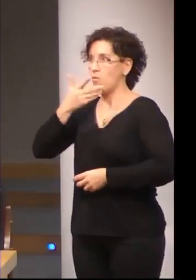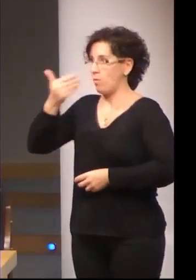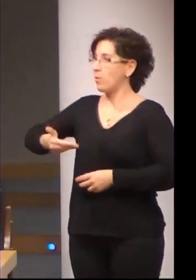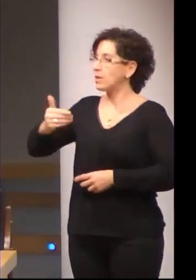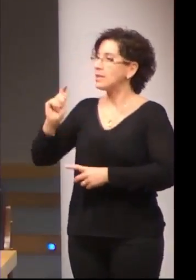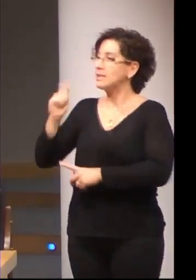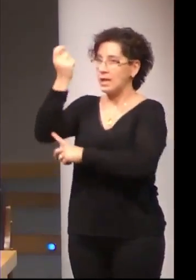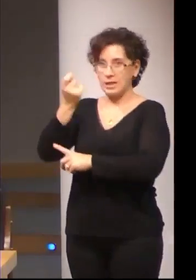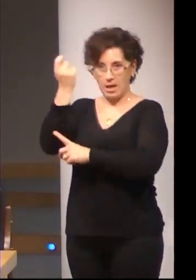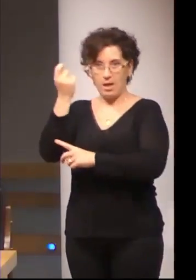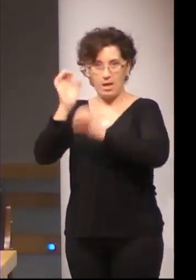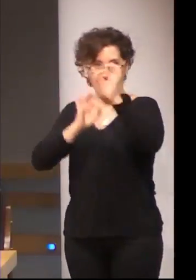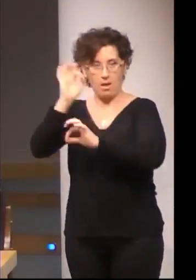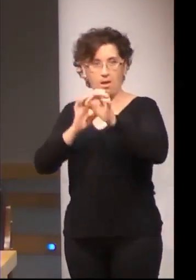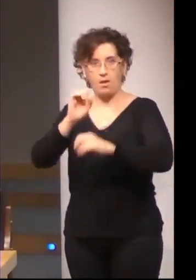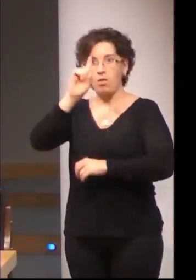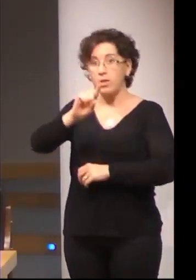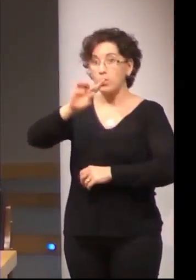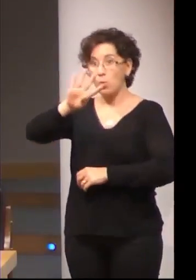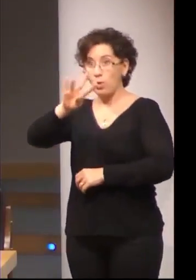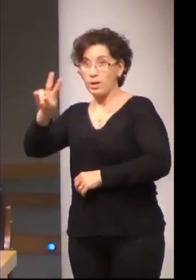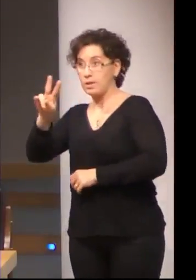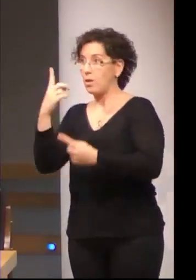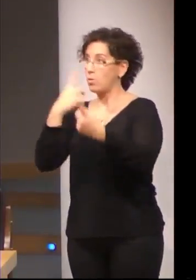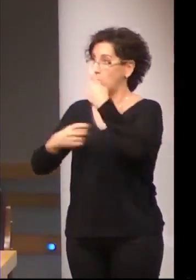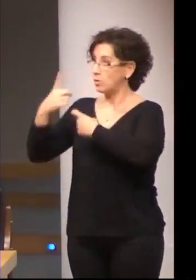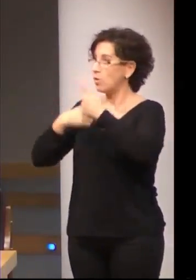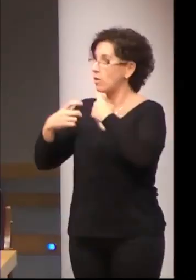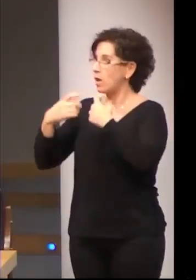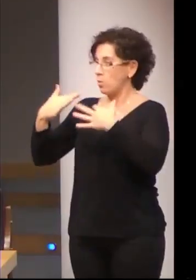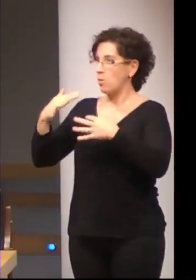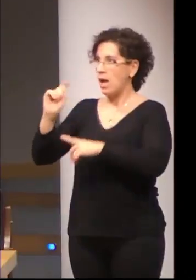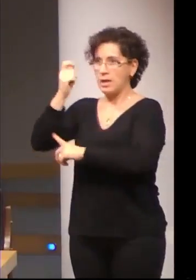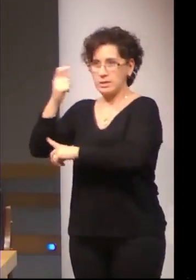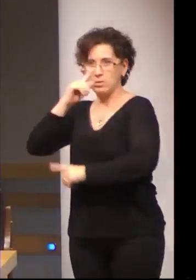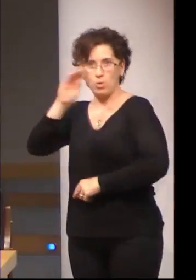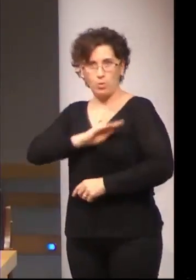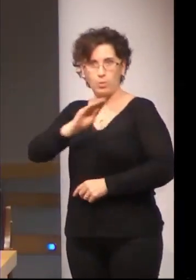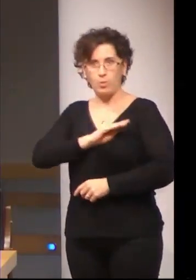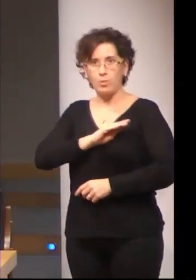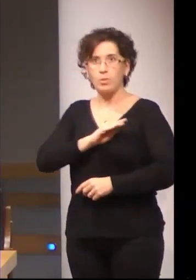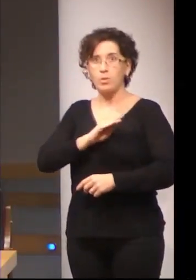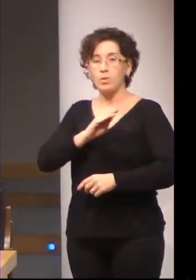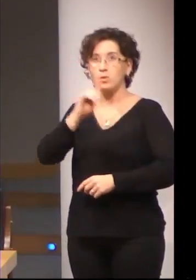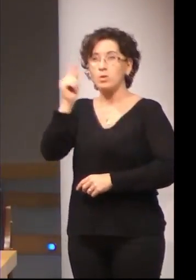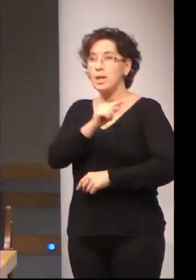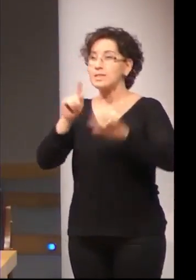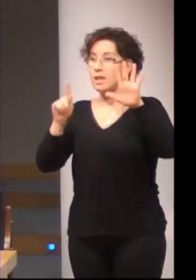cuestionarios y, en total, había unos anexos exploratorios de 622.